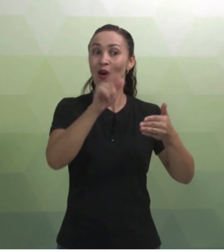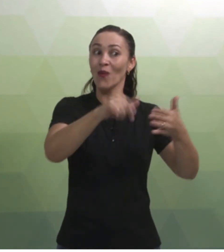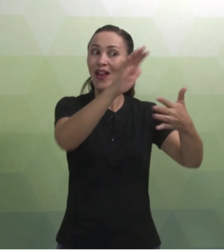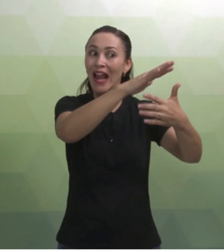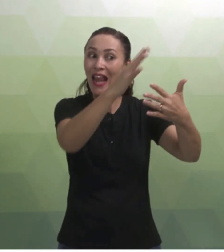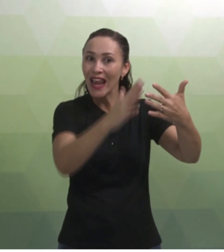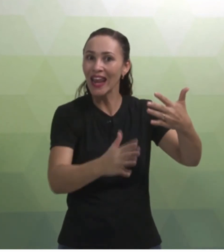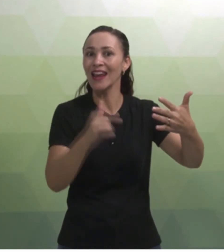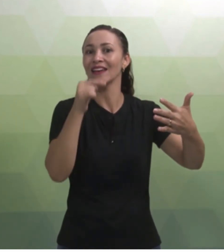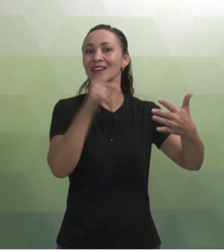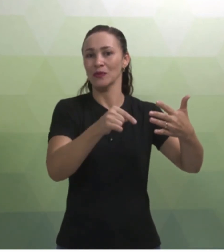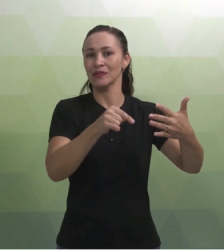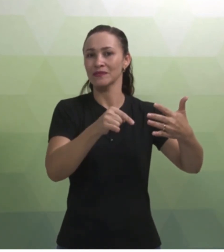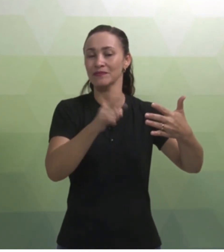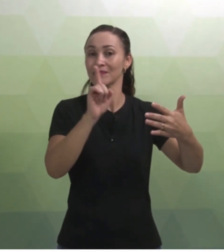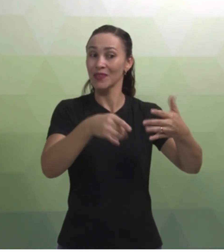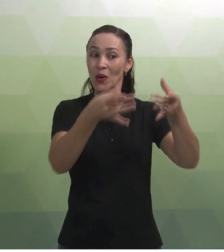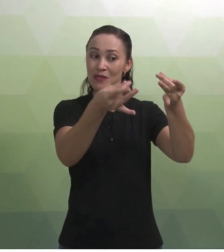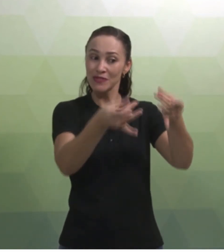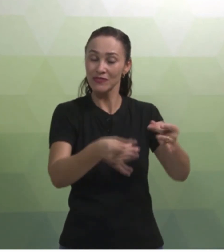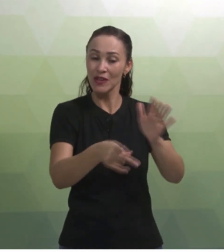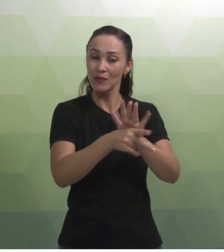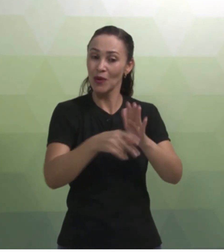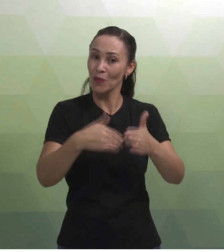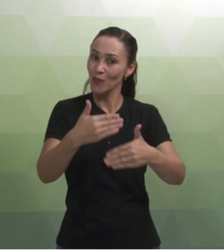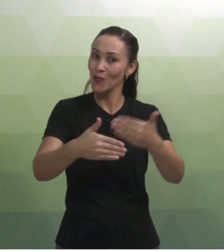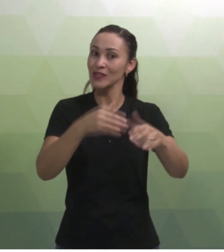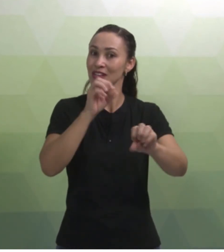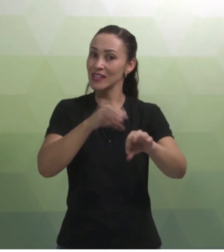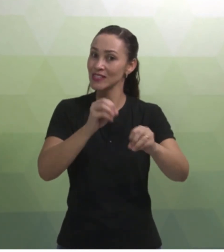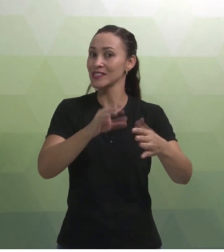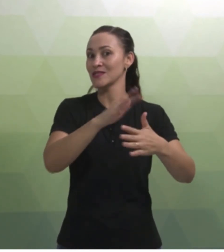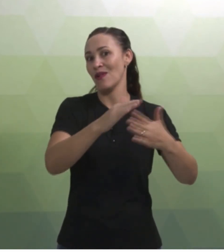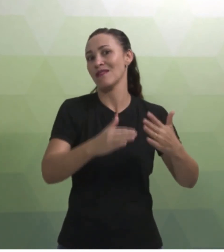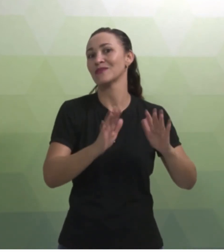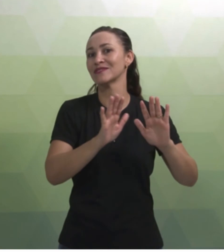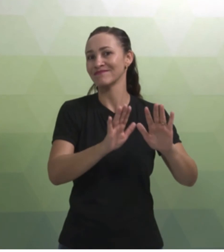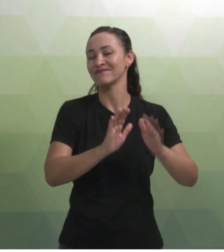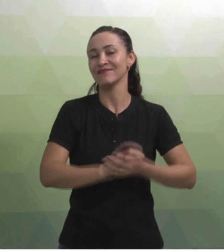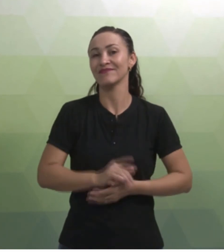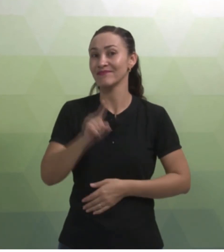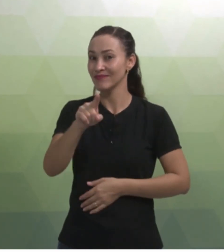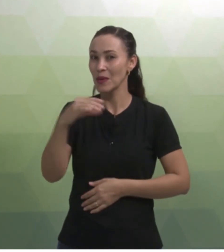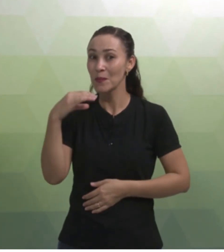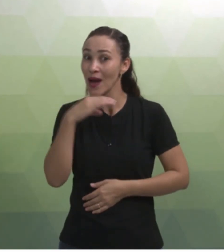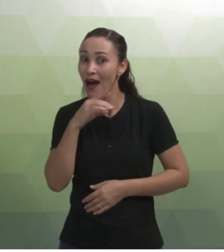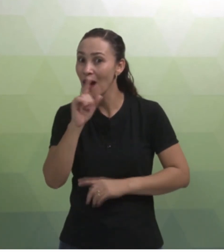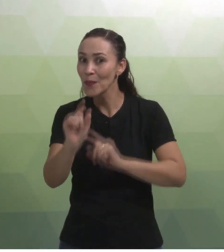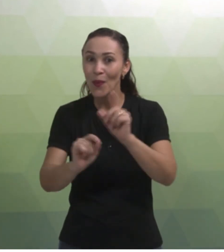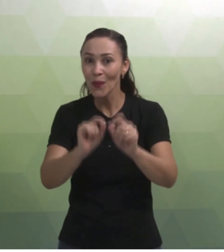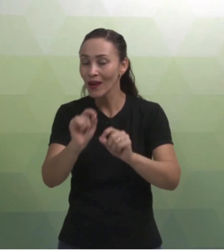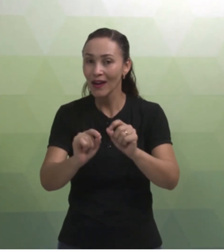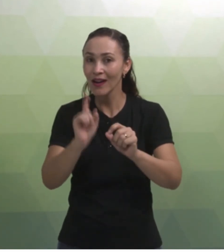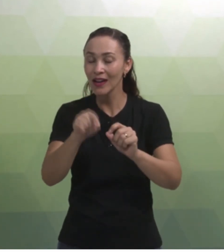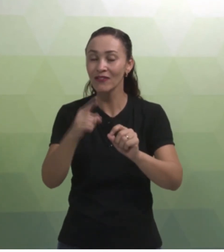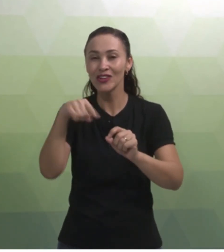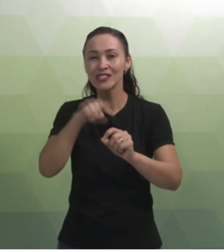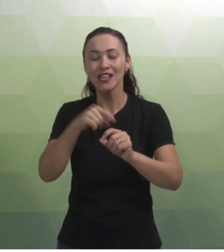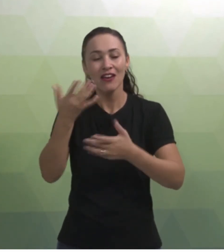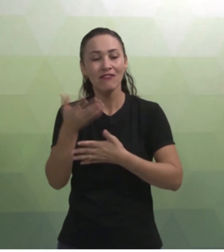língua brasileira de sinais. É uma especificidade no processo de ensino da Libras. Percebam que aqui você vai entrar na